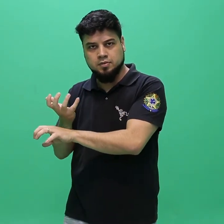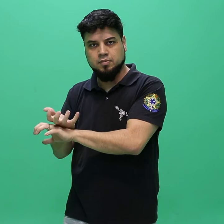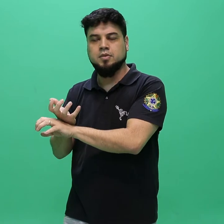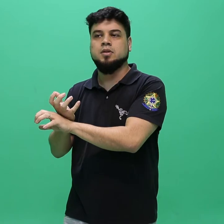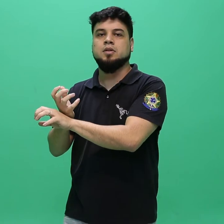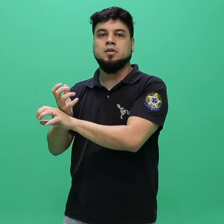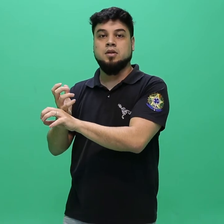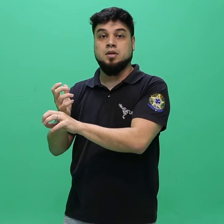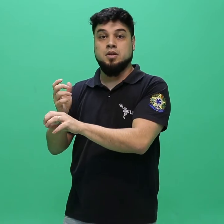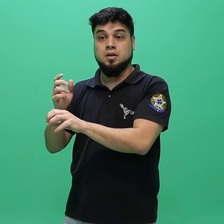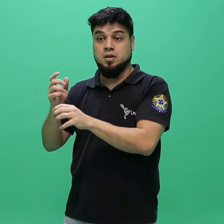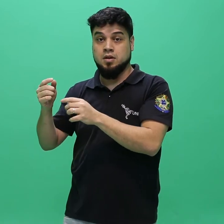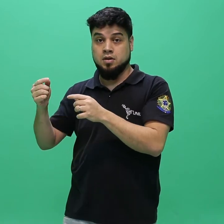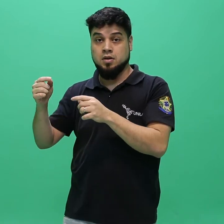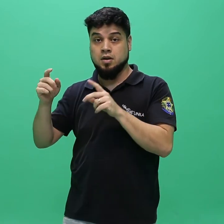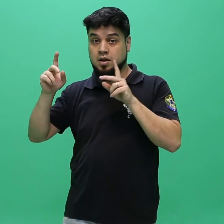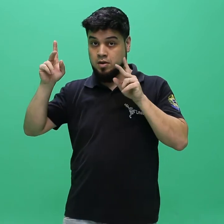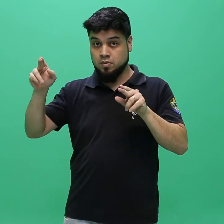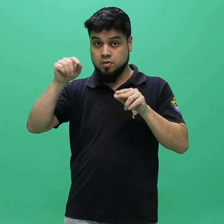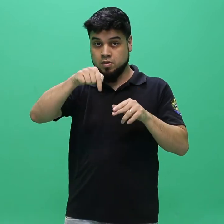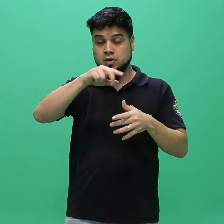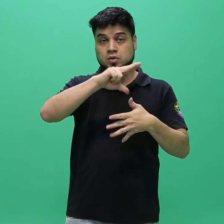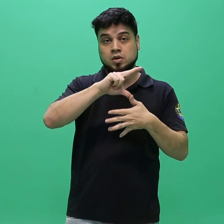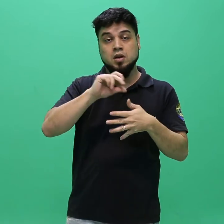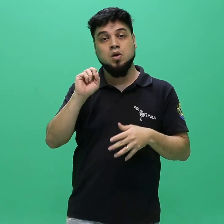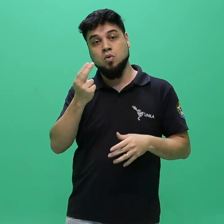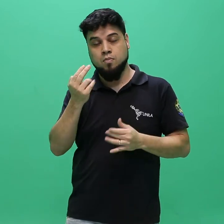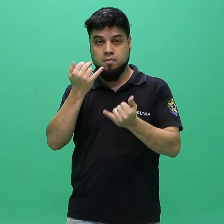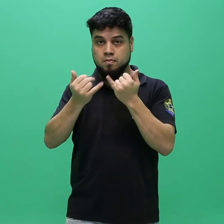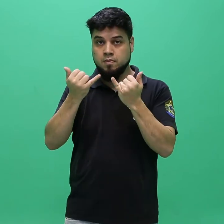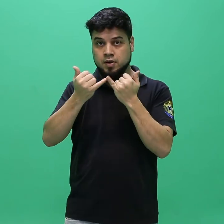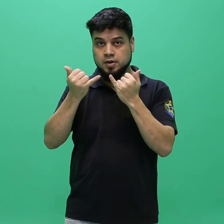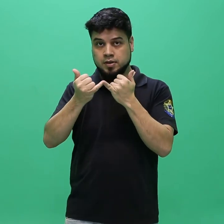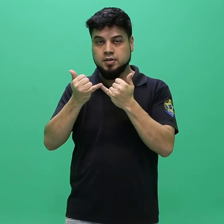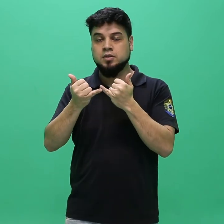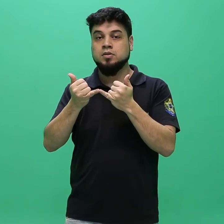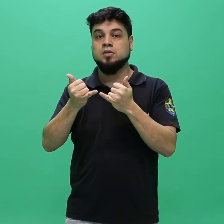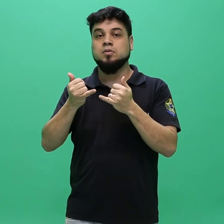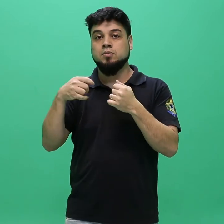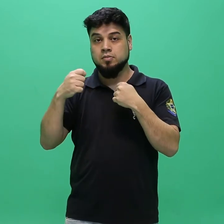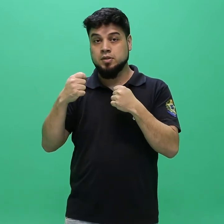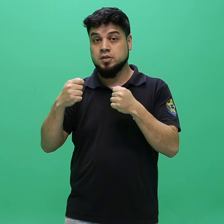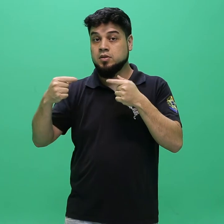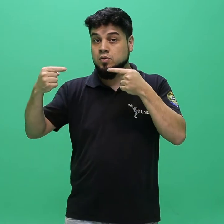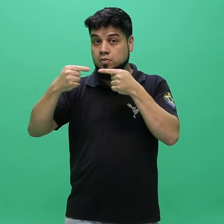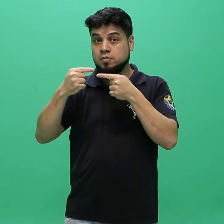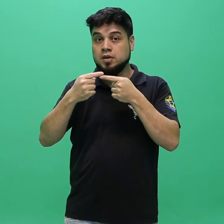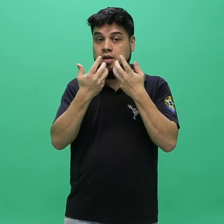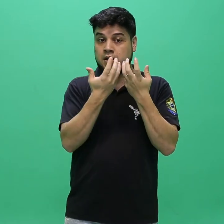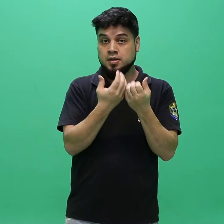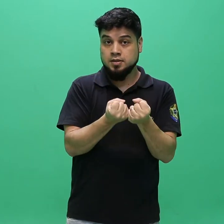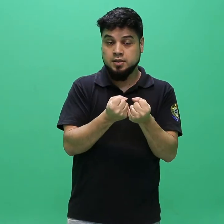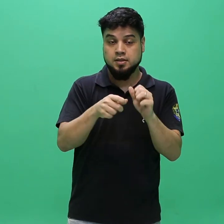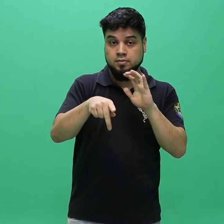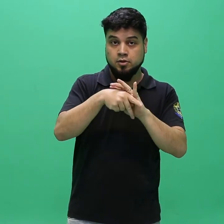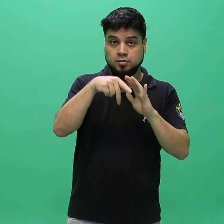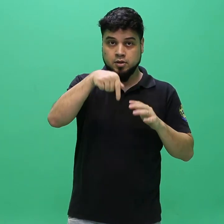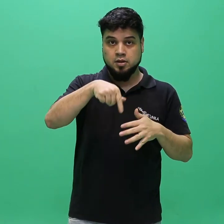coordenação do curso a que se candidatar e constantes no anexo 3 do presente edital.